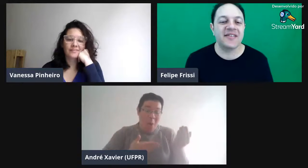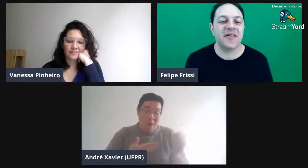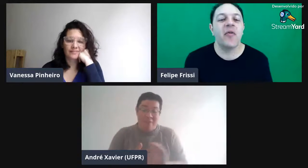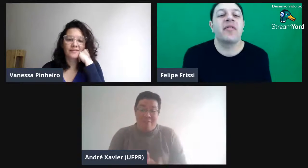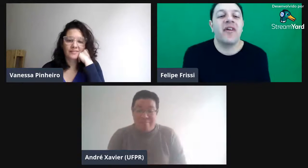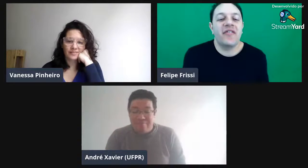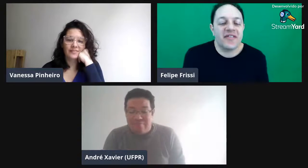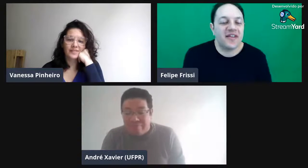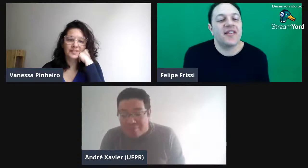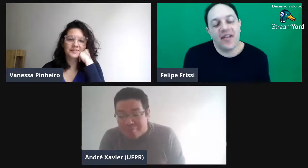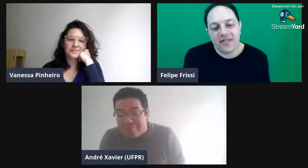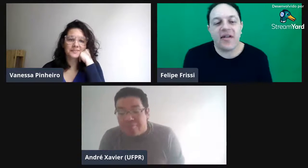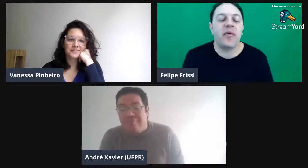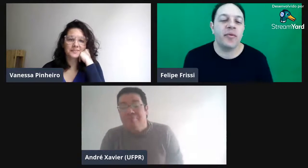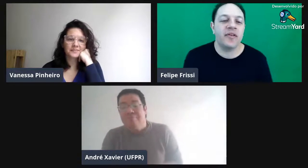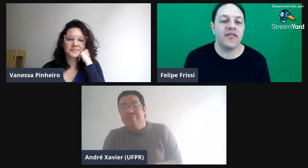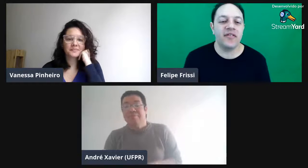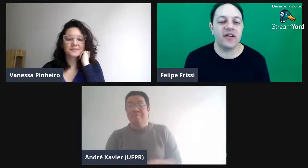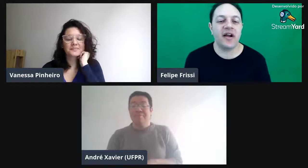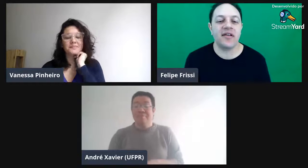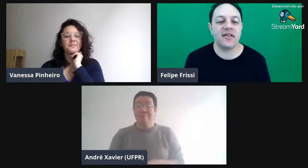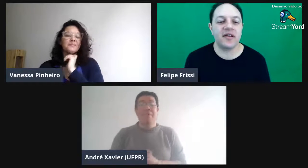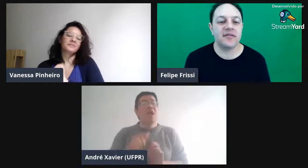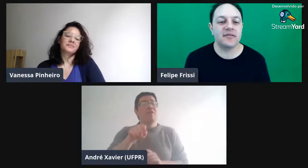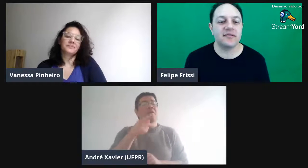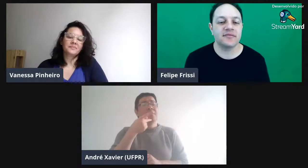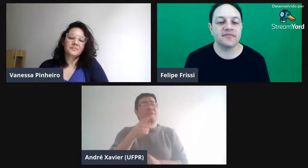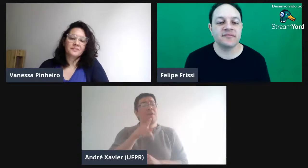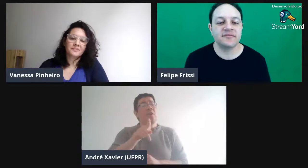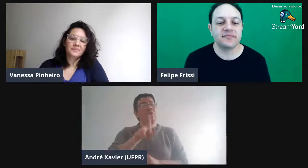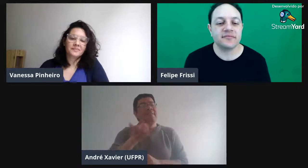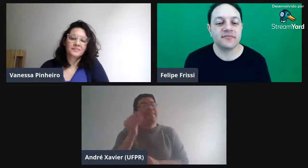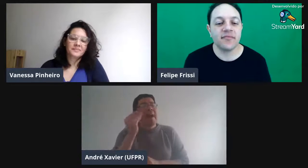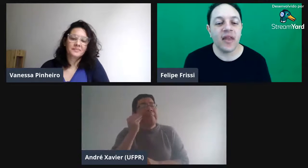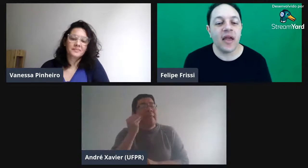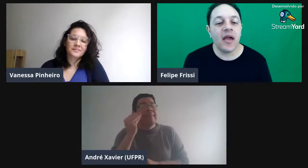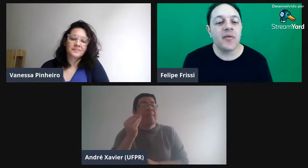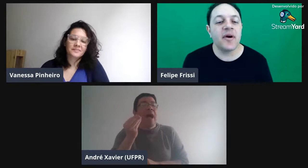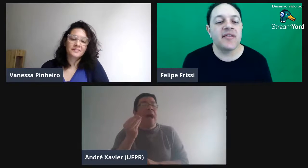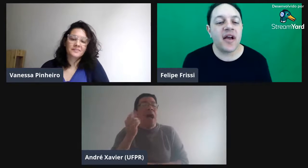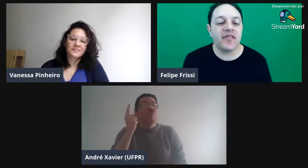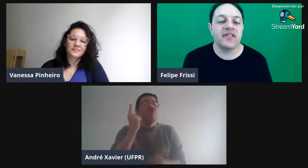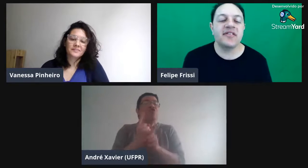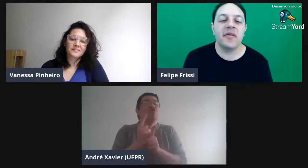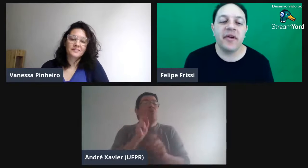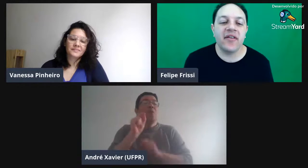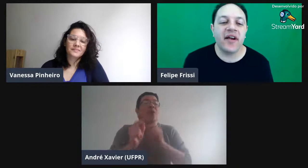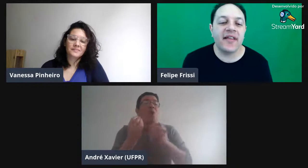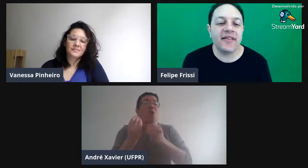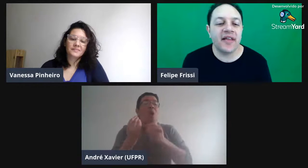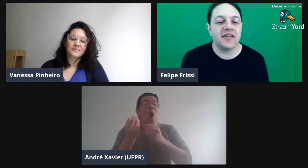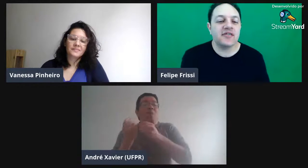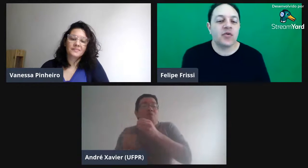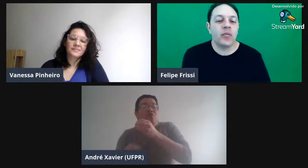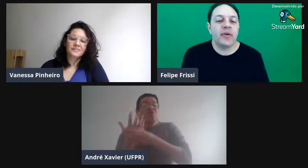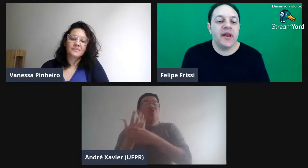como que você vai fazer, né, pra poder verificar essa... Mas, aí, você disse também que vai tentar descobrir